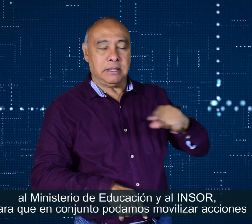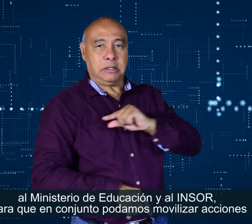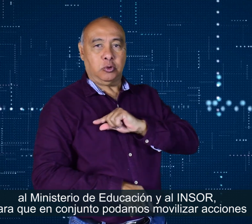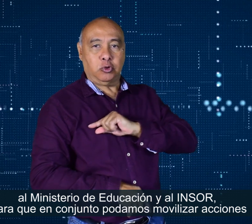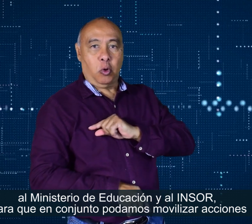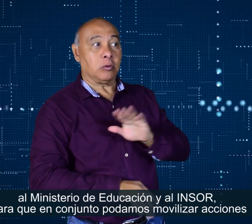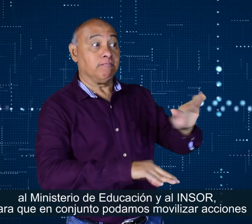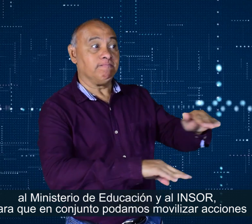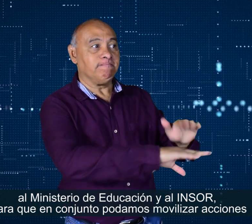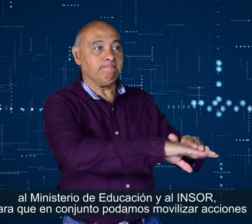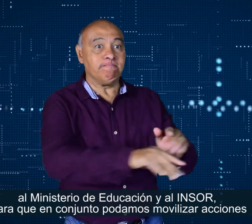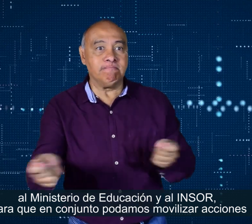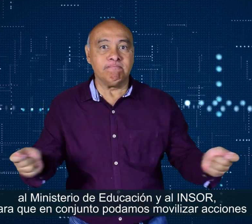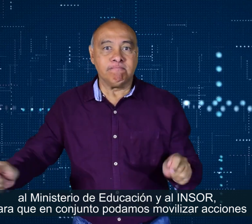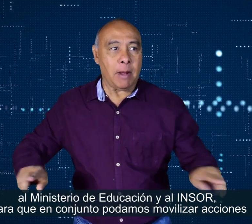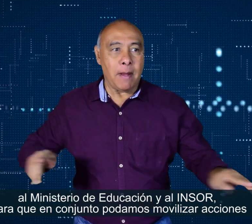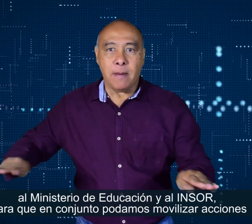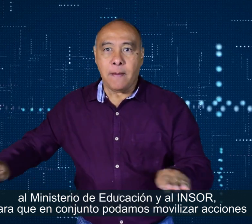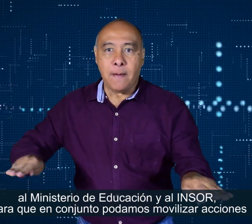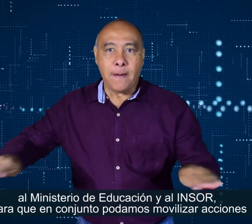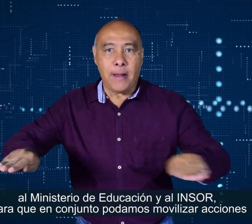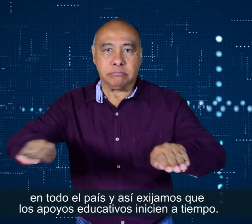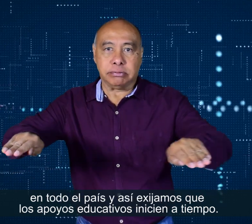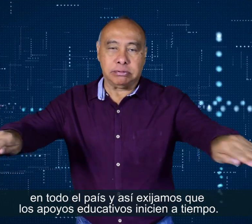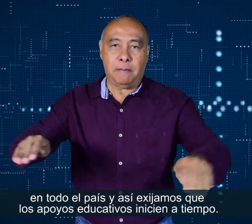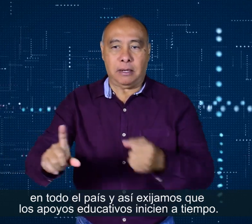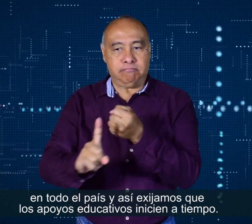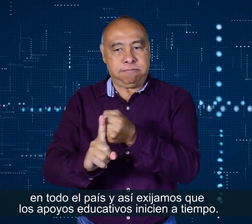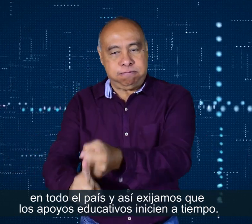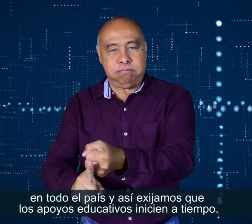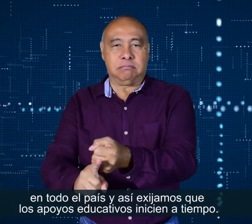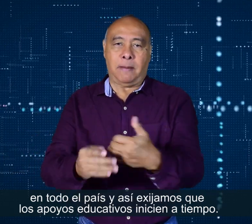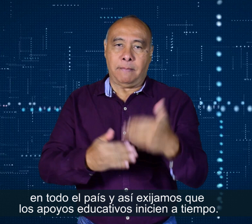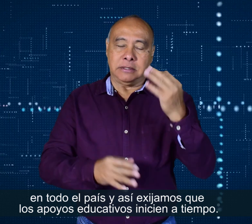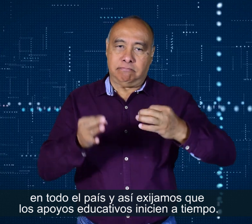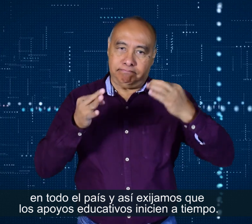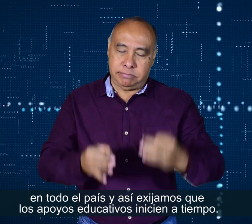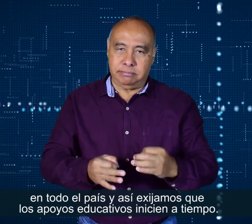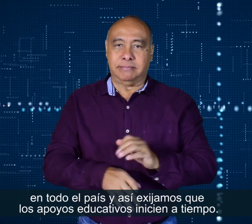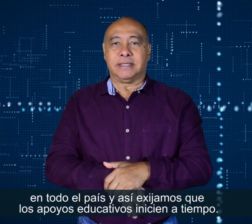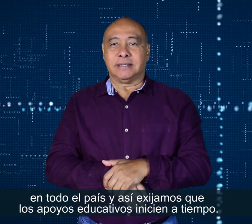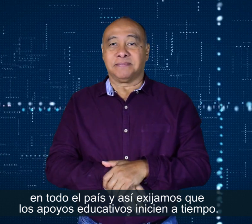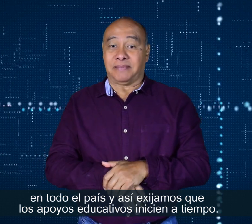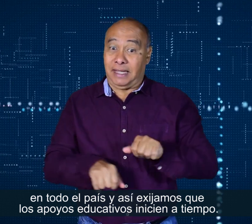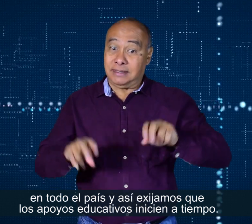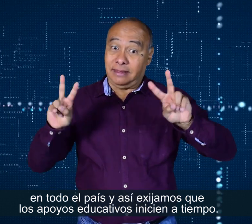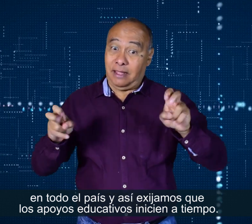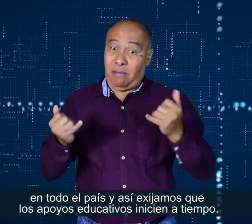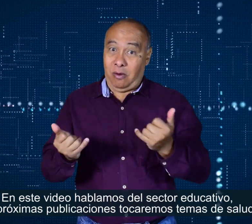INSOR, para que en conjunto podamos movilizar acciones en todo el país y así exijamos que los apoyos educativos se inicien a tiempo.